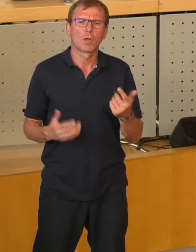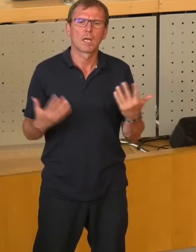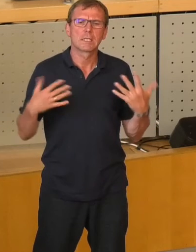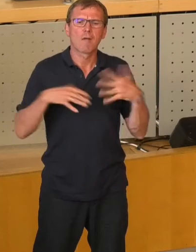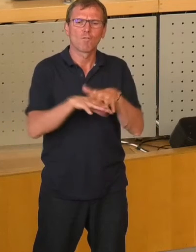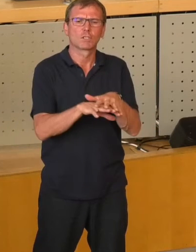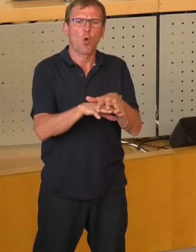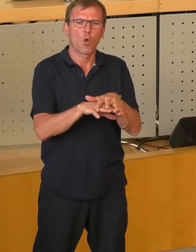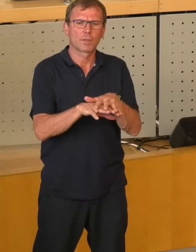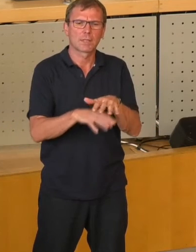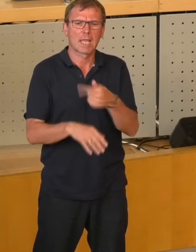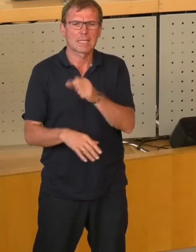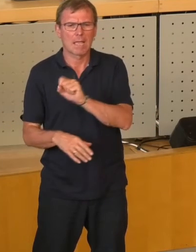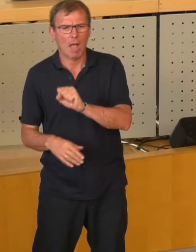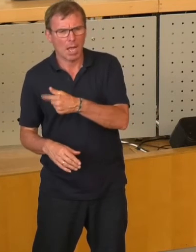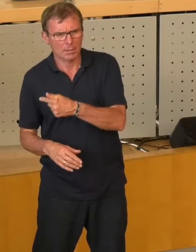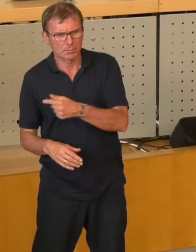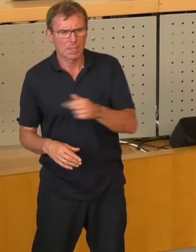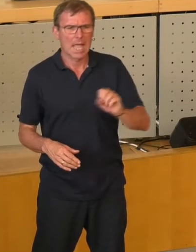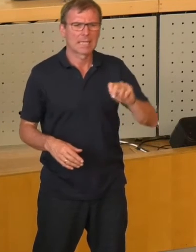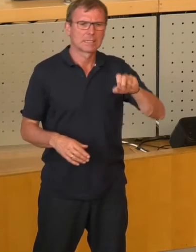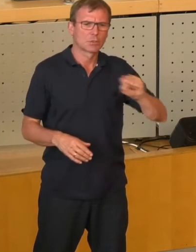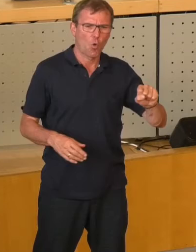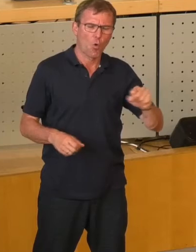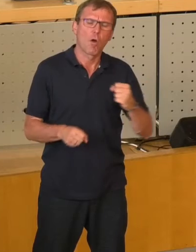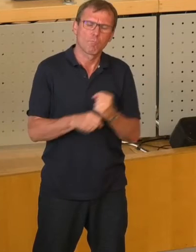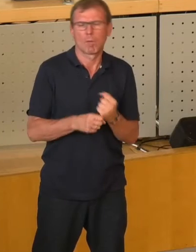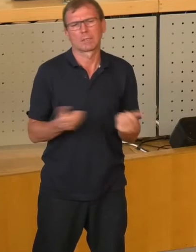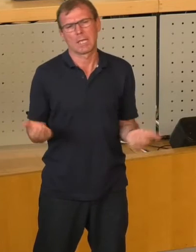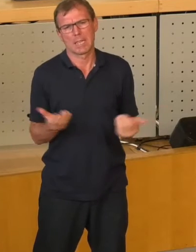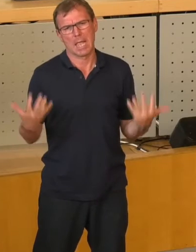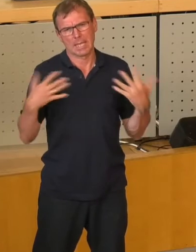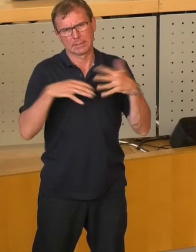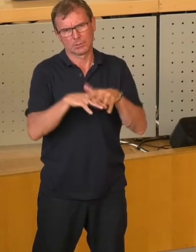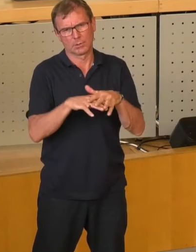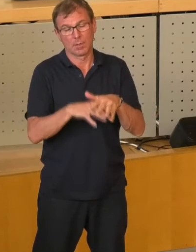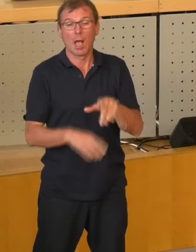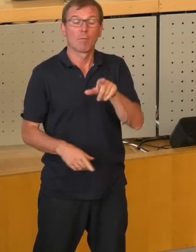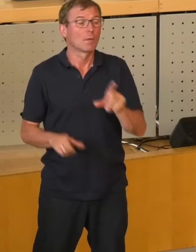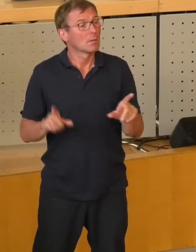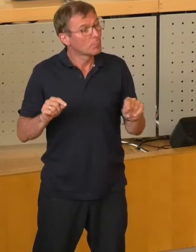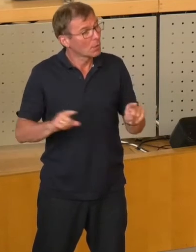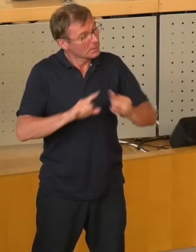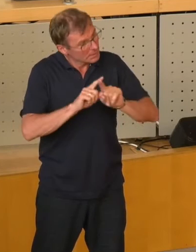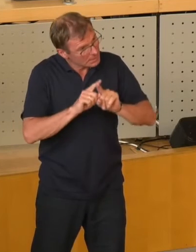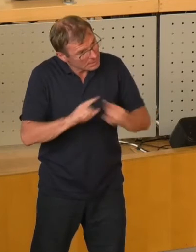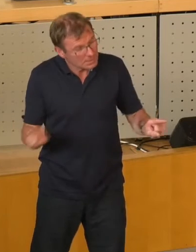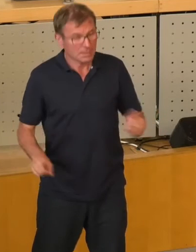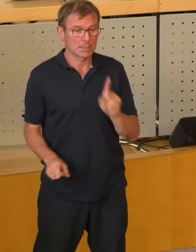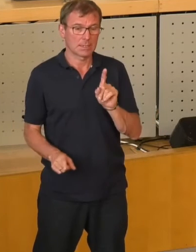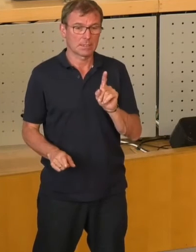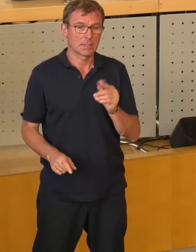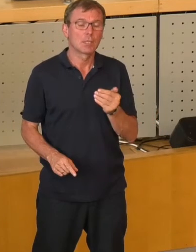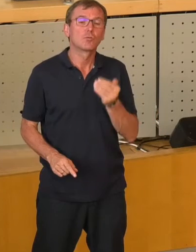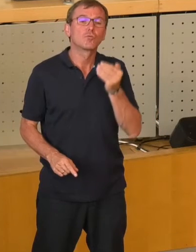von Drehback und Enso sicher einfacher. Das heißt aber nicht, und das will ich ausdrücklich betonen, dass man